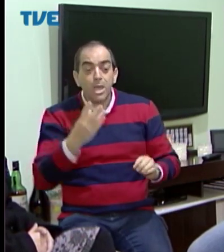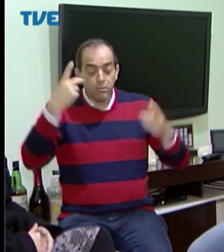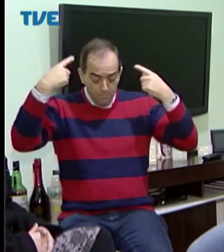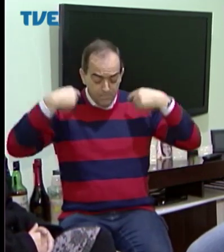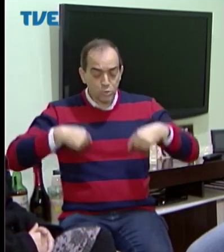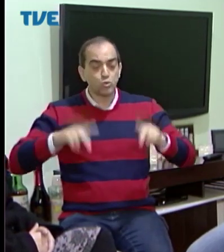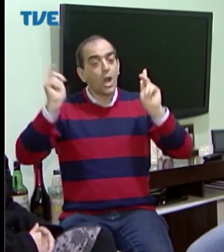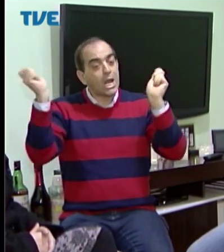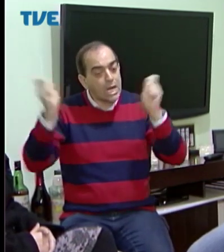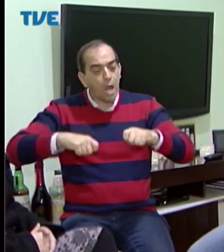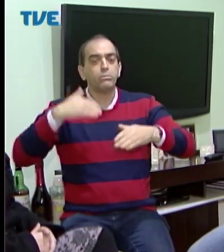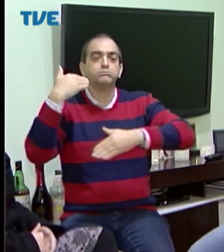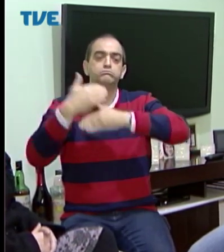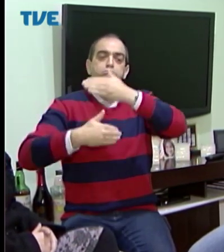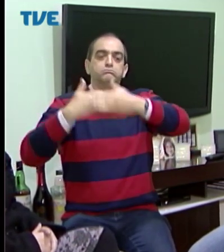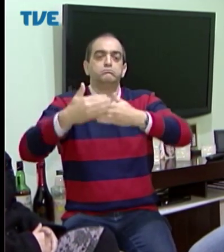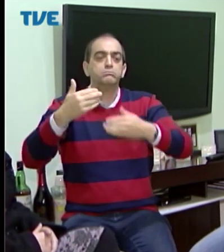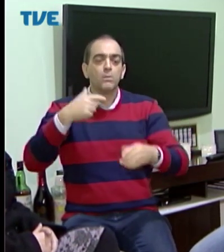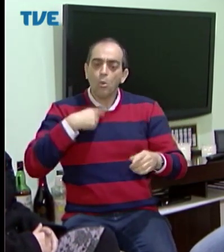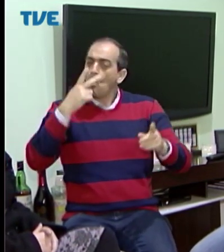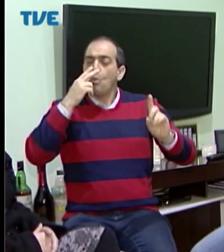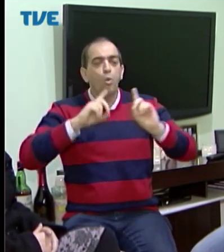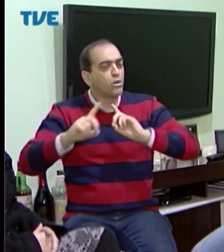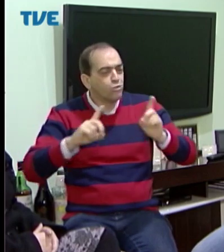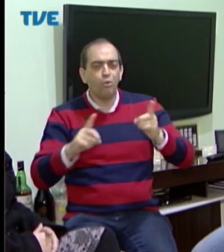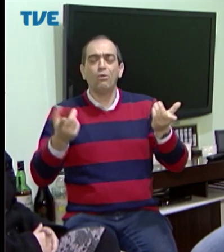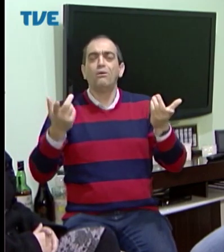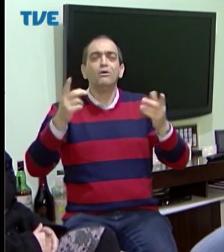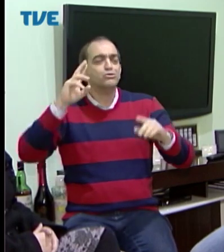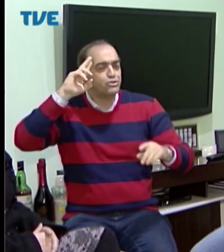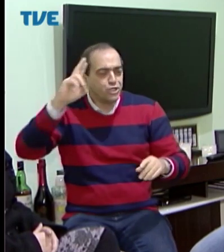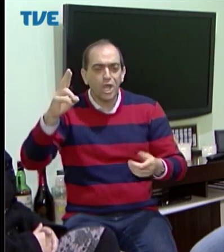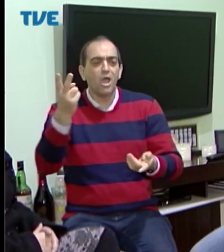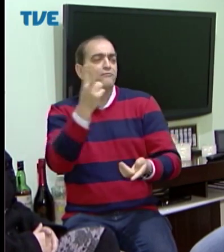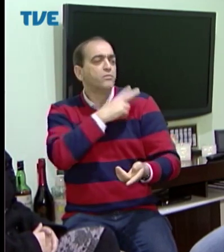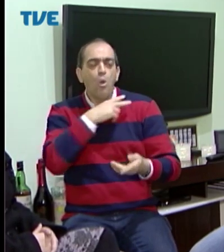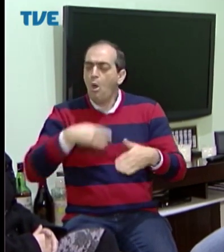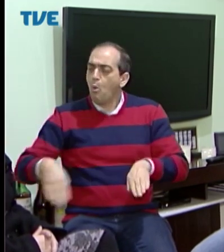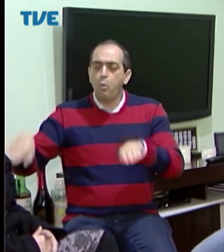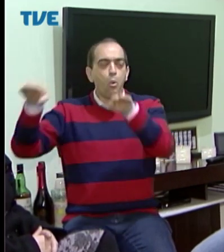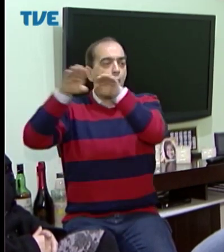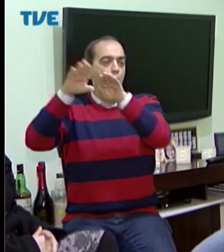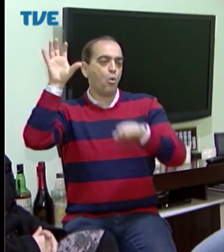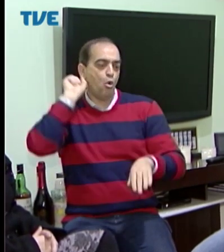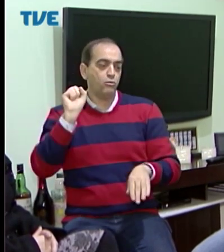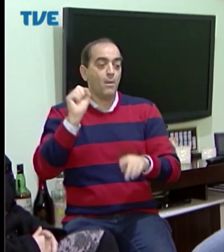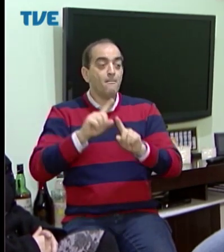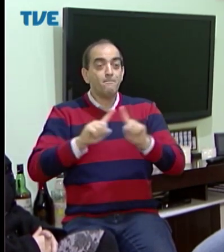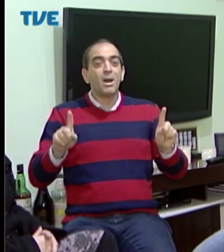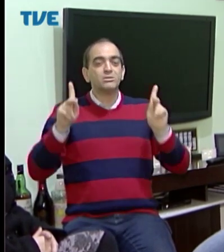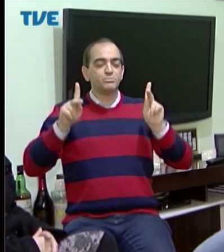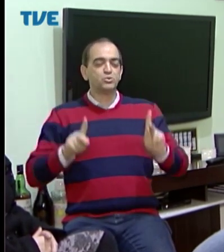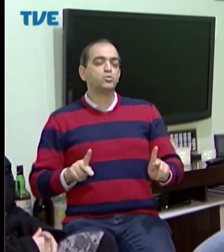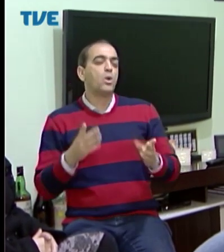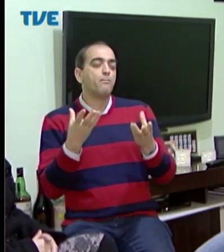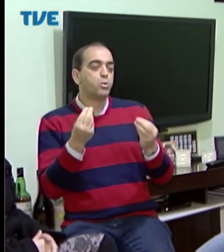surdo se comunique e que nós somos pessoas normais. Eu posso ser coordenador, diretor, eu sou igual ao ouvinte.